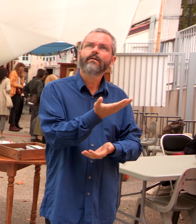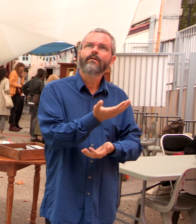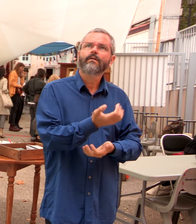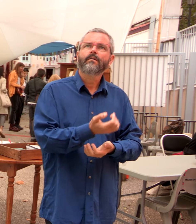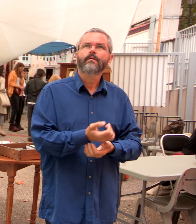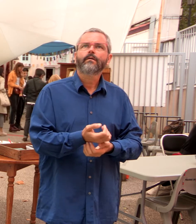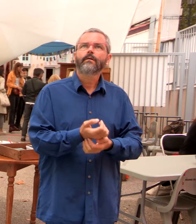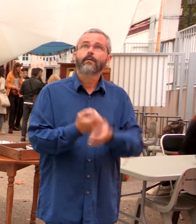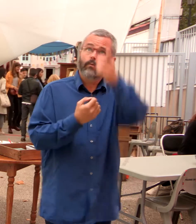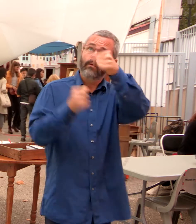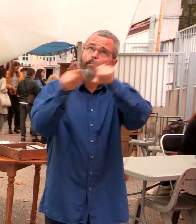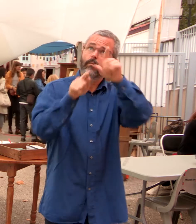Toi aussi tu seras vieille ?